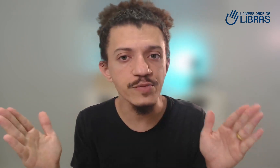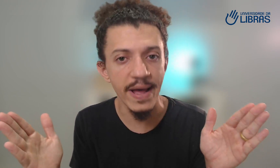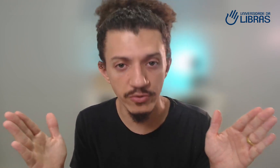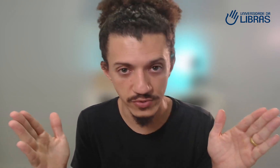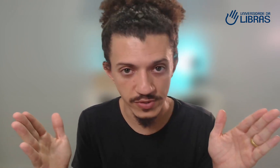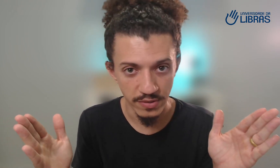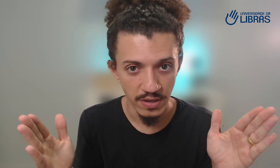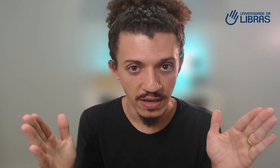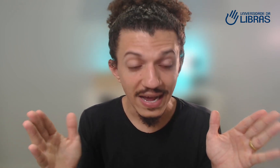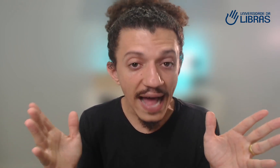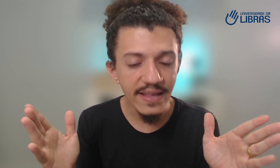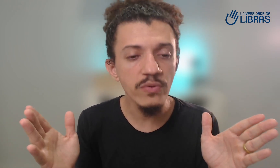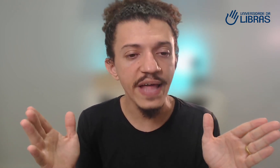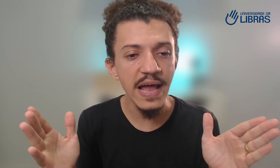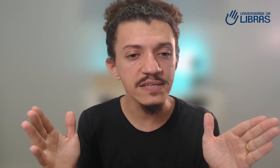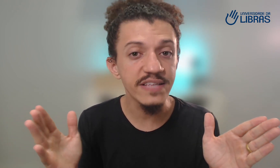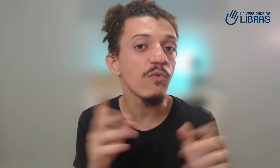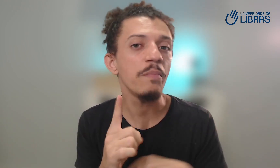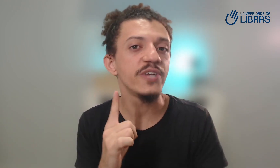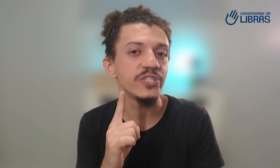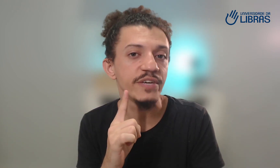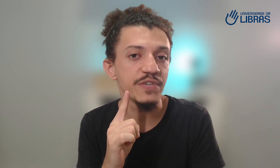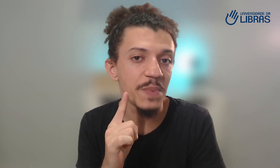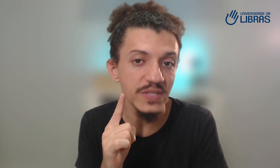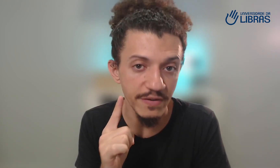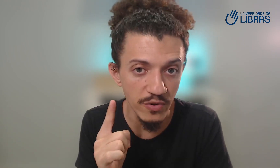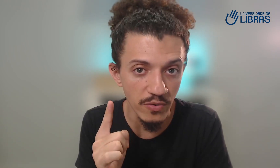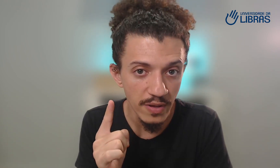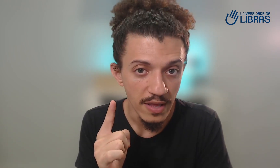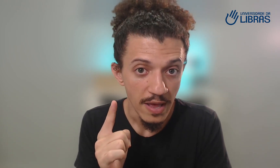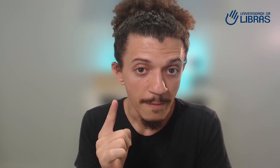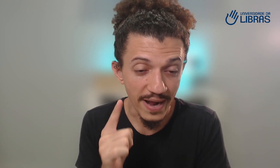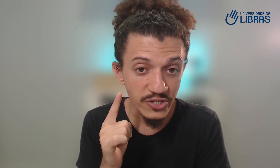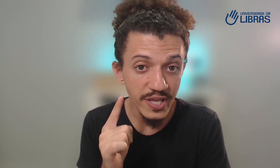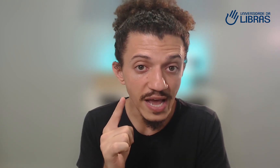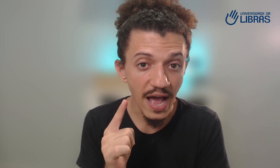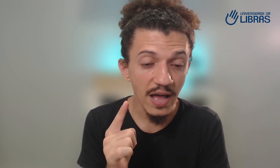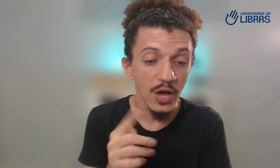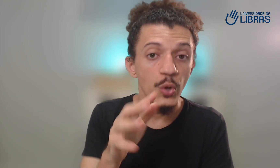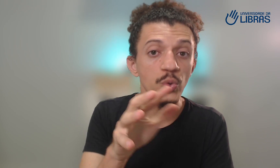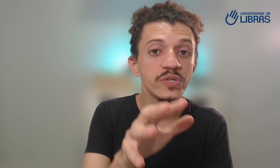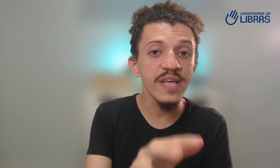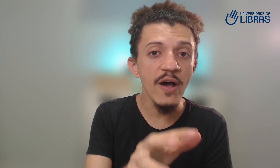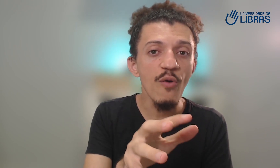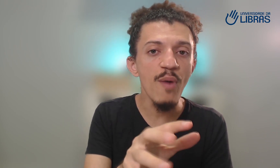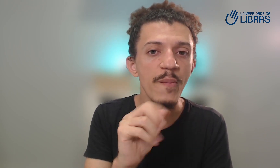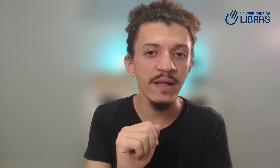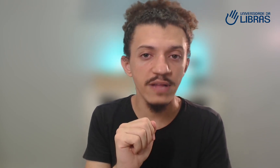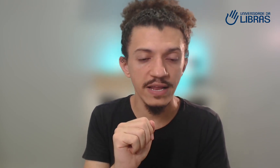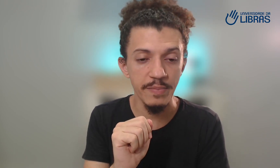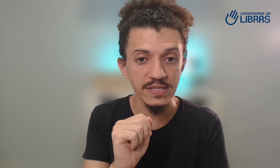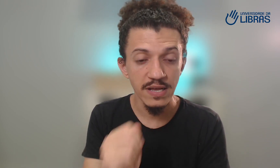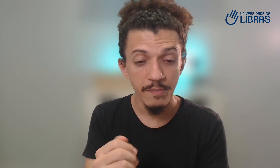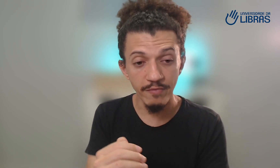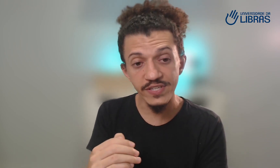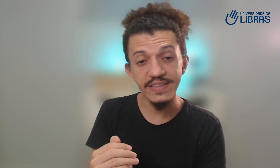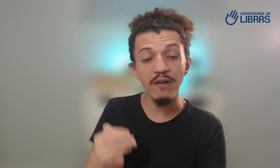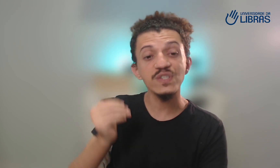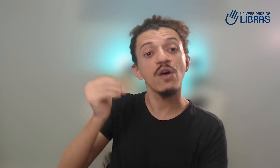métodos. Cada um deles tem um objetivo específico para te guiar no seu momento na Libras, para você dar o seu